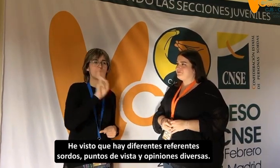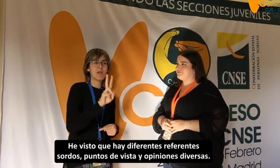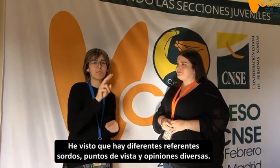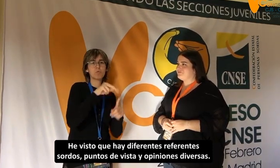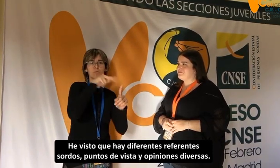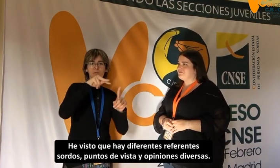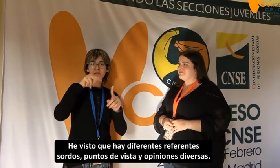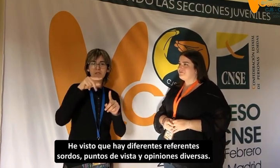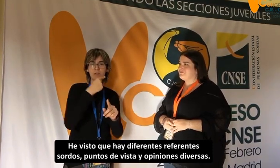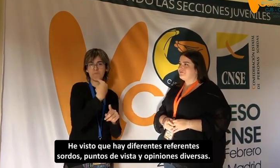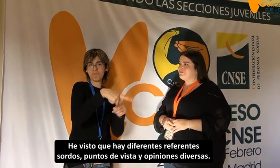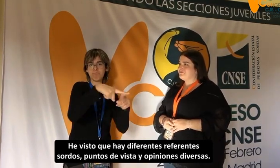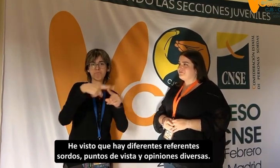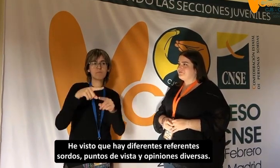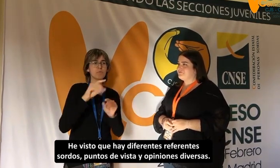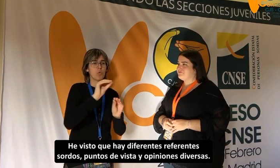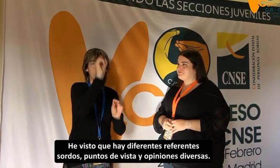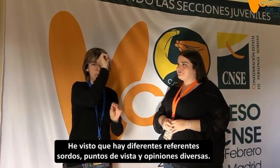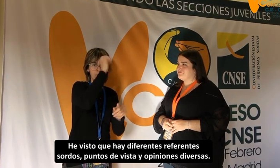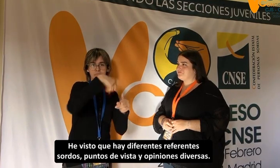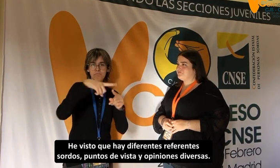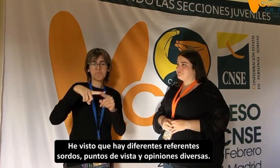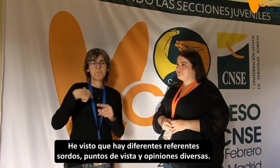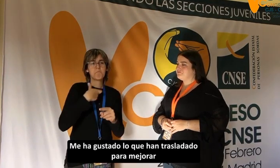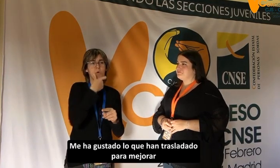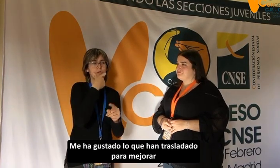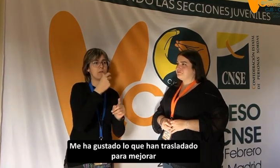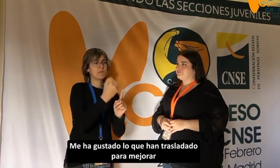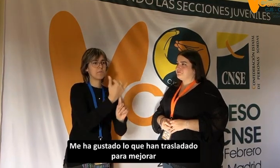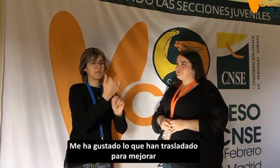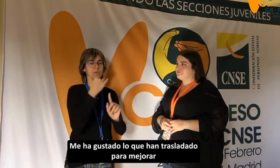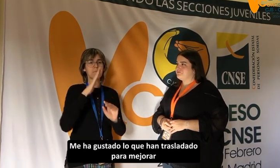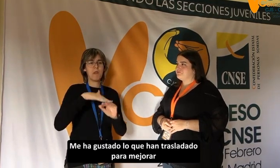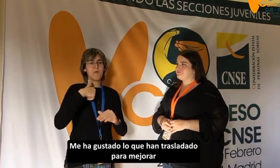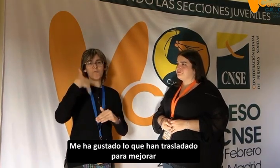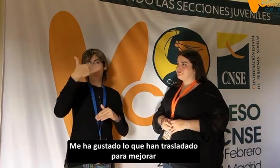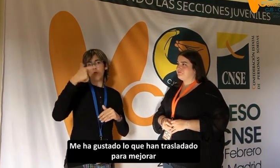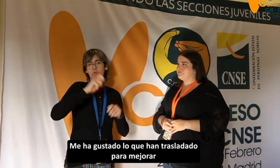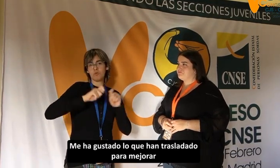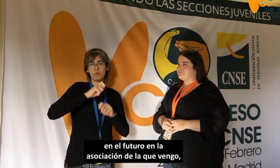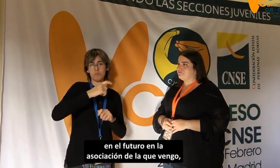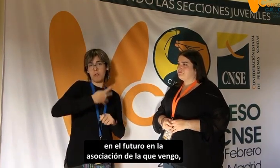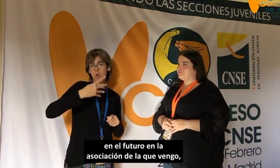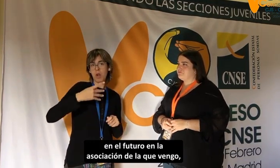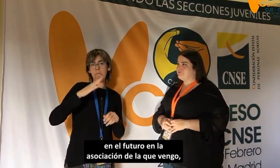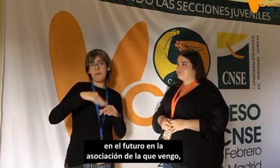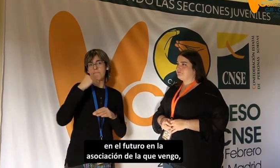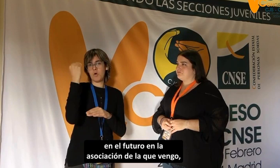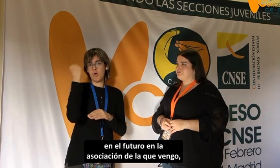diversas. Me ha gustado lo que han trasladado para mejorar en el futuro, en la asociación de la que vengo, en la